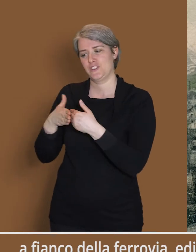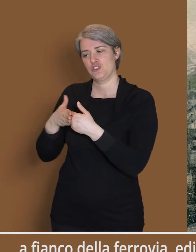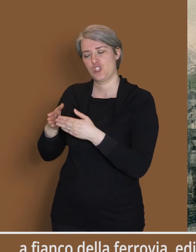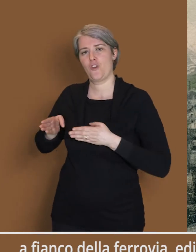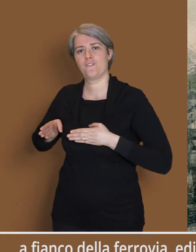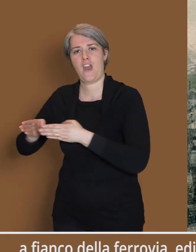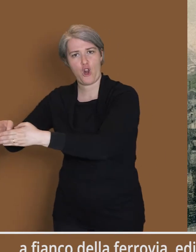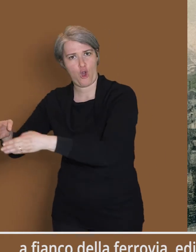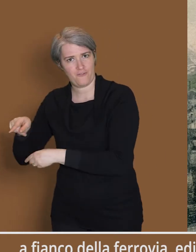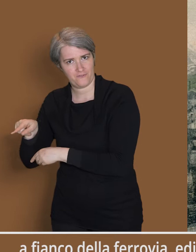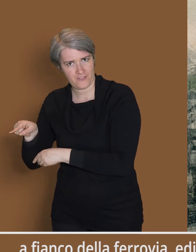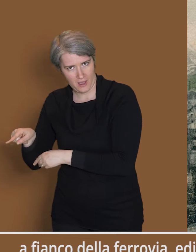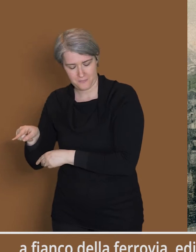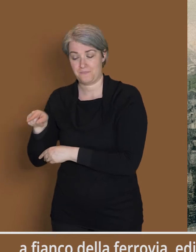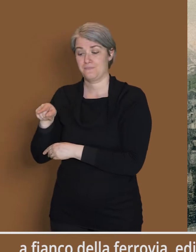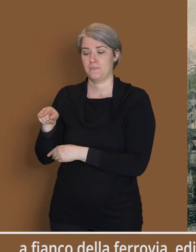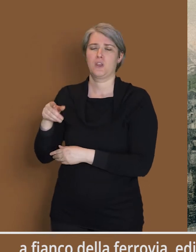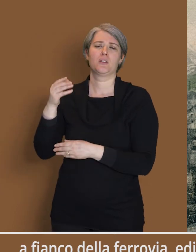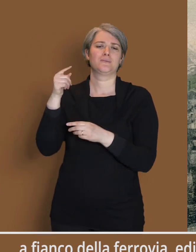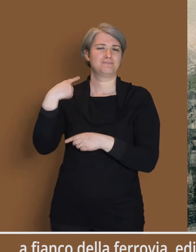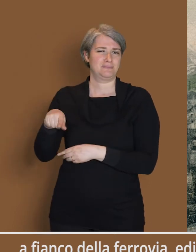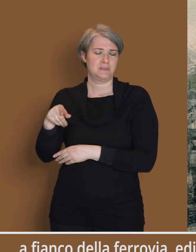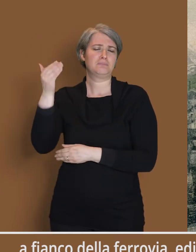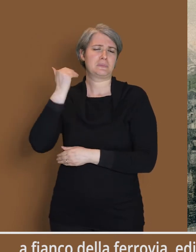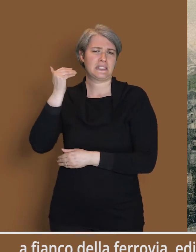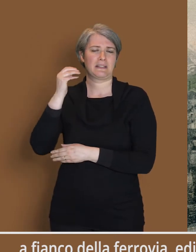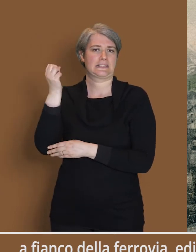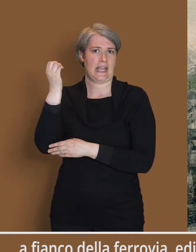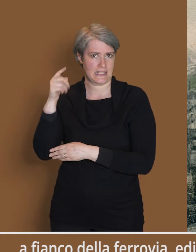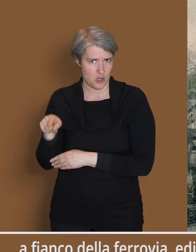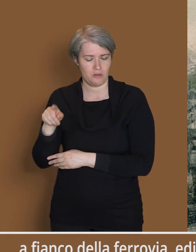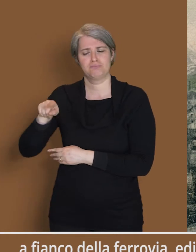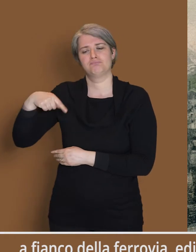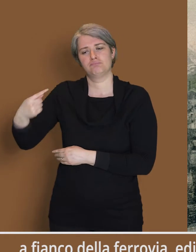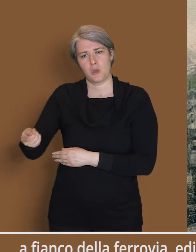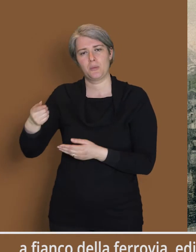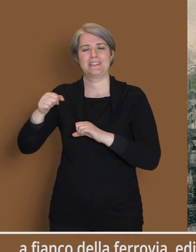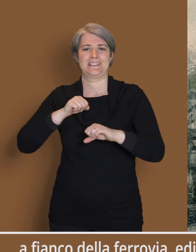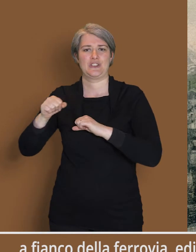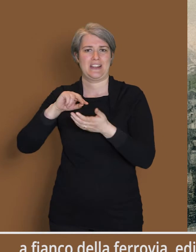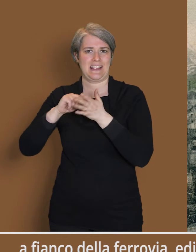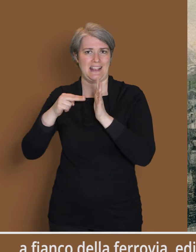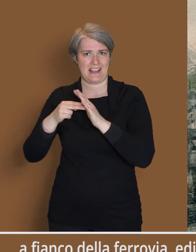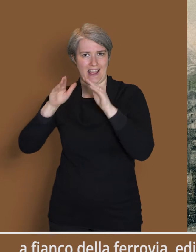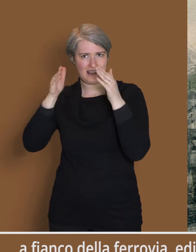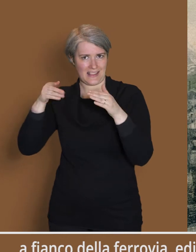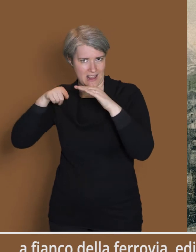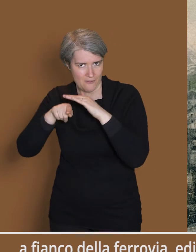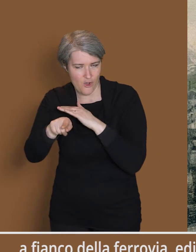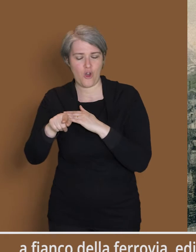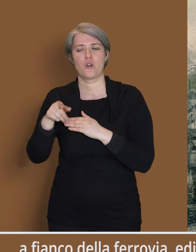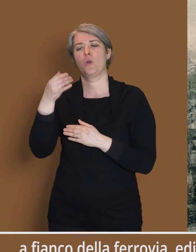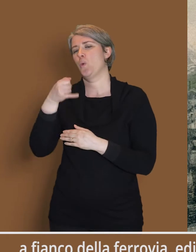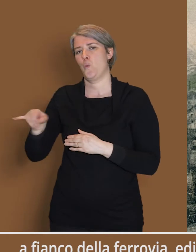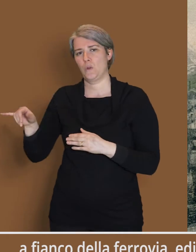ferrovia, edificio che fu prima a stazione del paese, poi sede della direzione tecnica del traforo e infine Casa degli